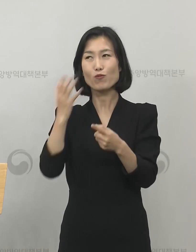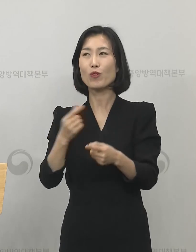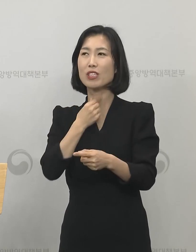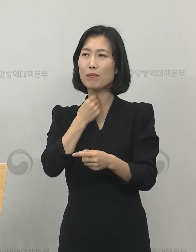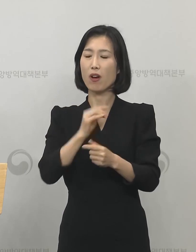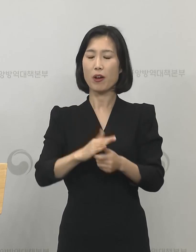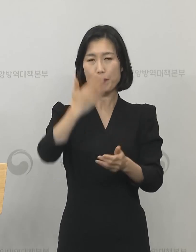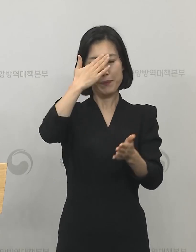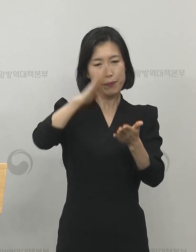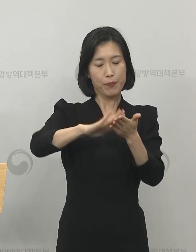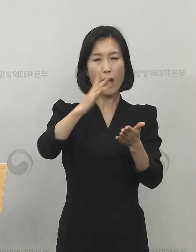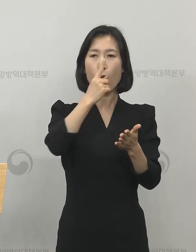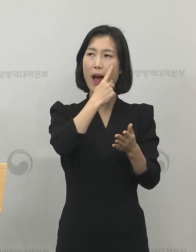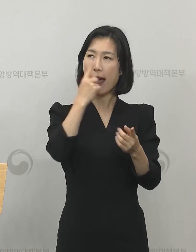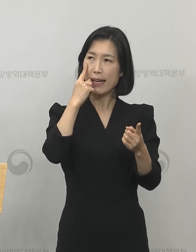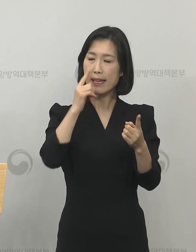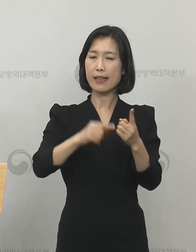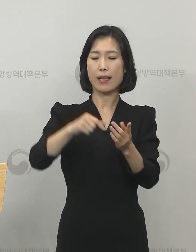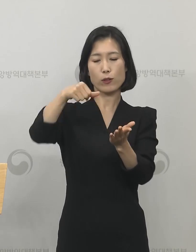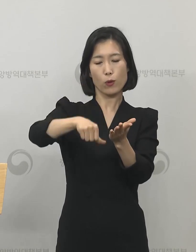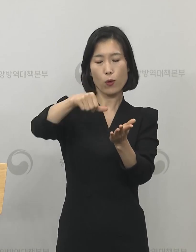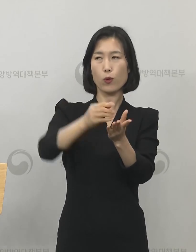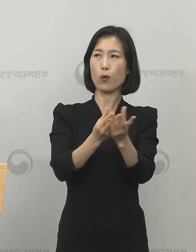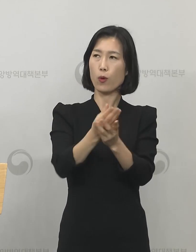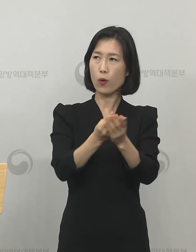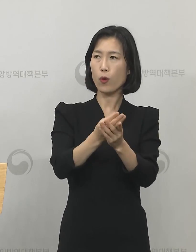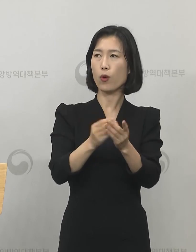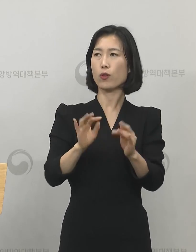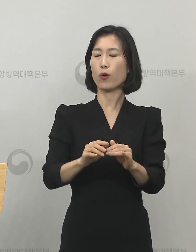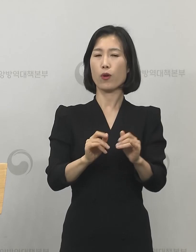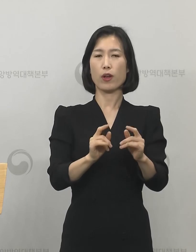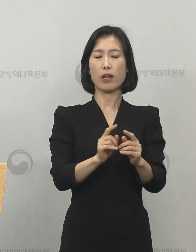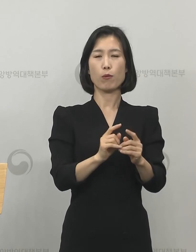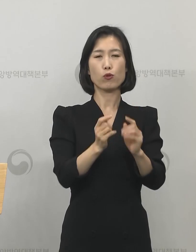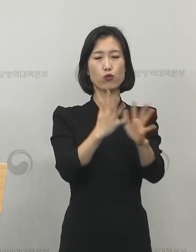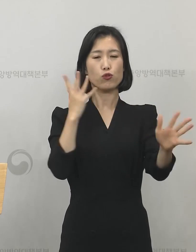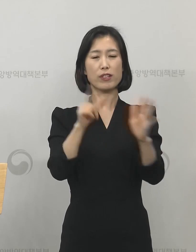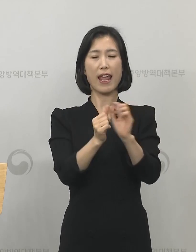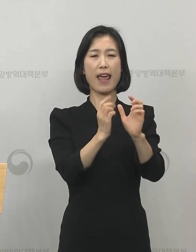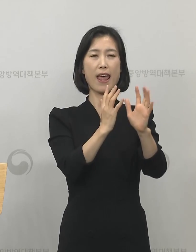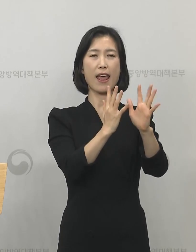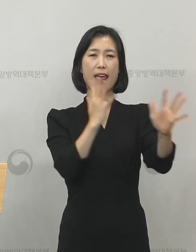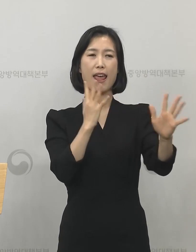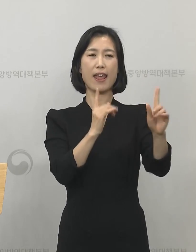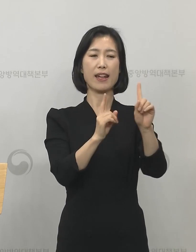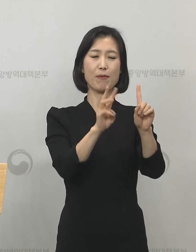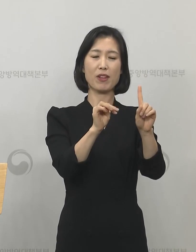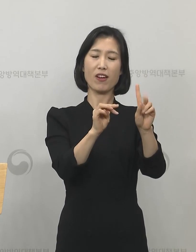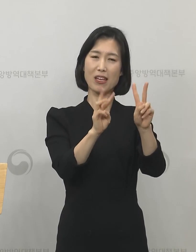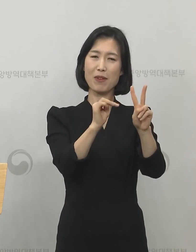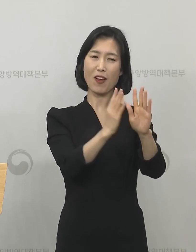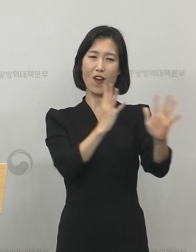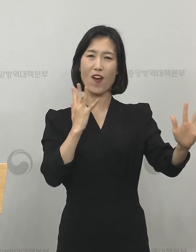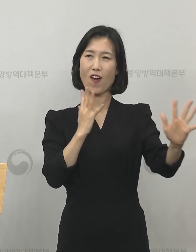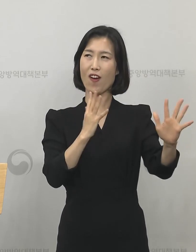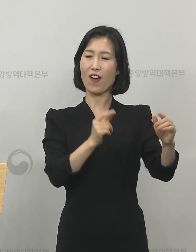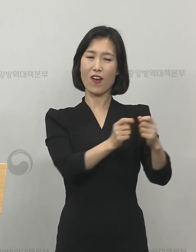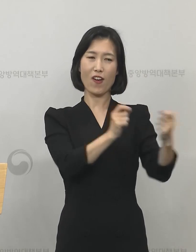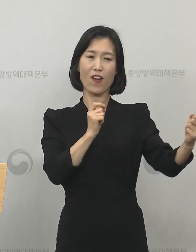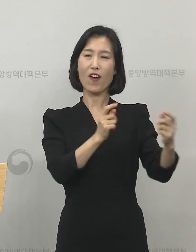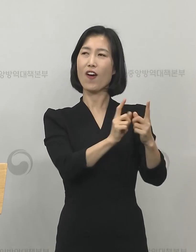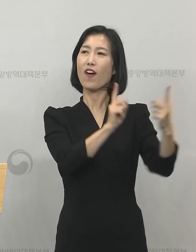발열 확인, 손소독 생활화 또 일정 간격 두고 줄서기 외에 나온 생활방역수칙이 있는지